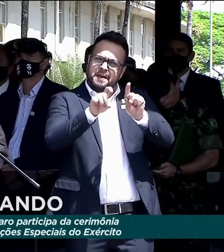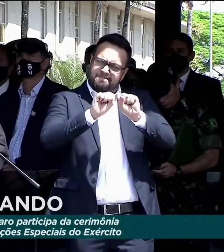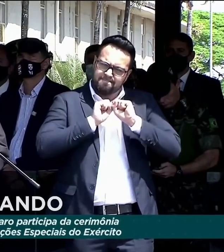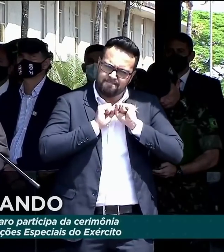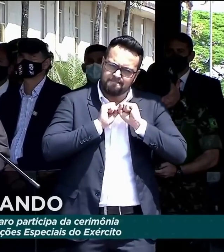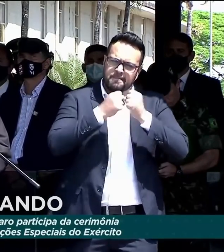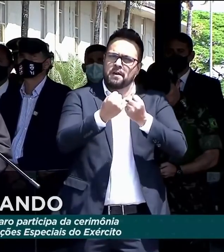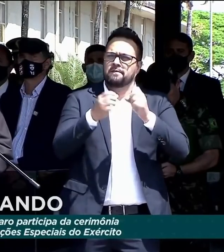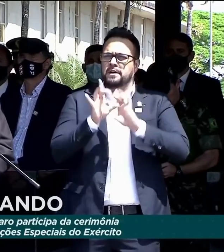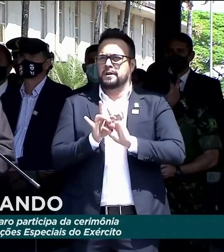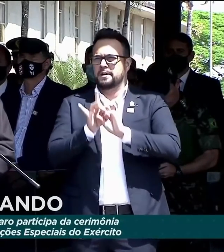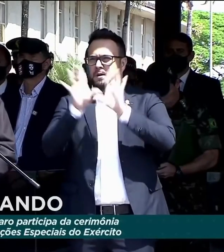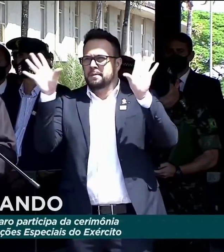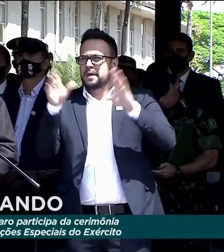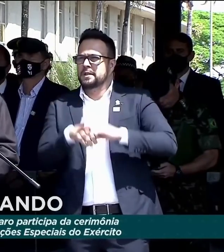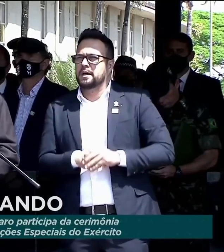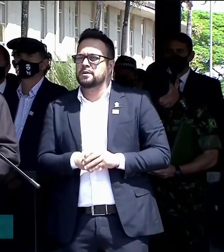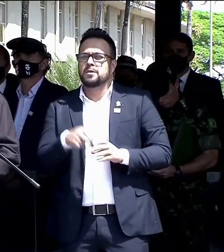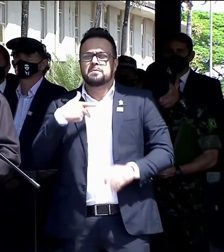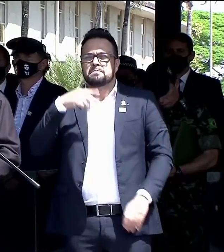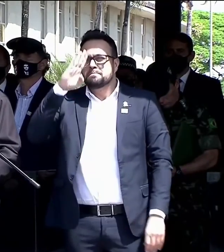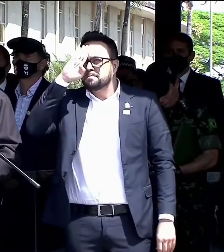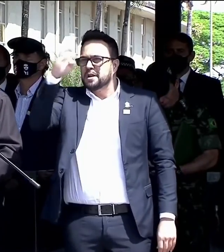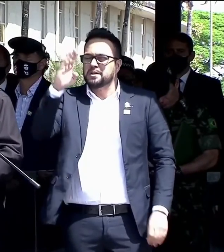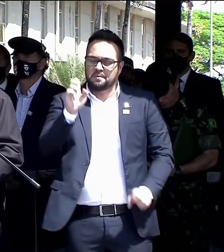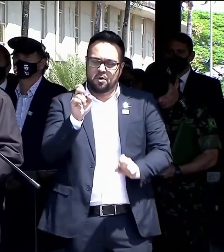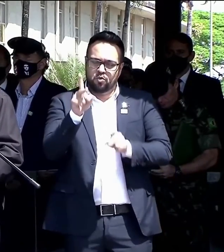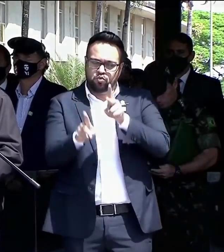liberdade, bem maior de um povo. Obrigado. Obrigado. Obrigado.